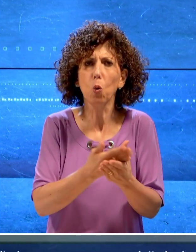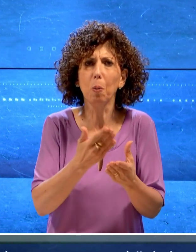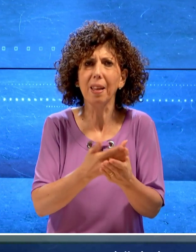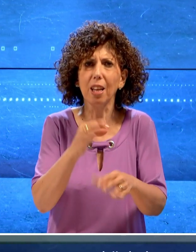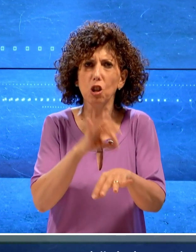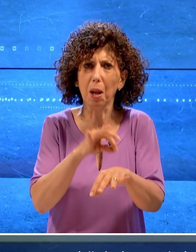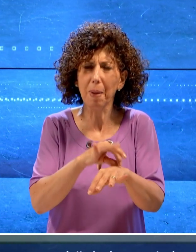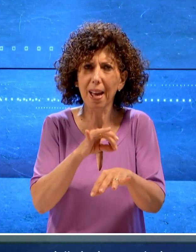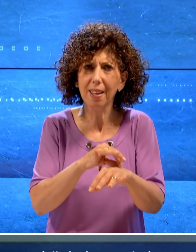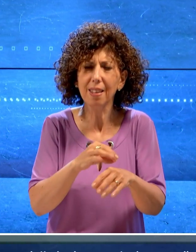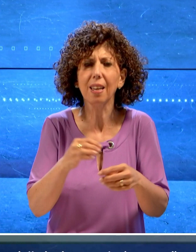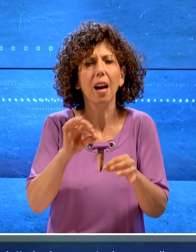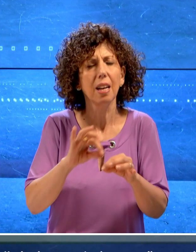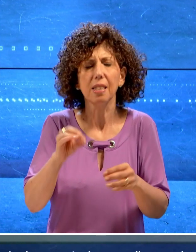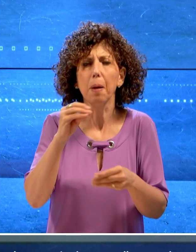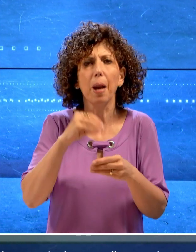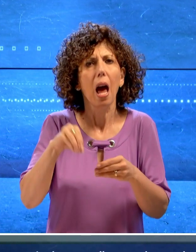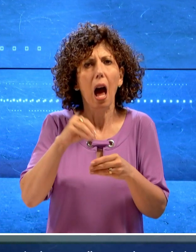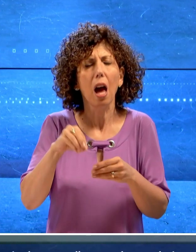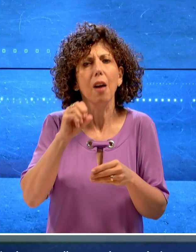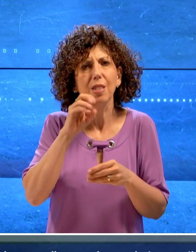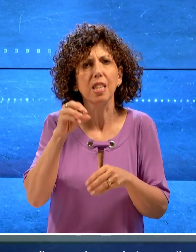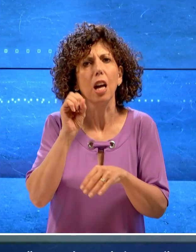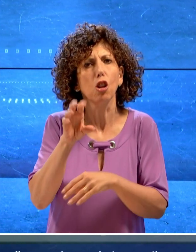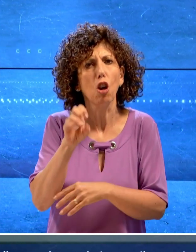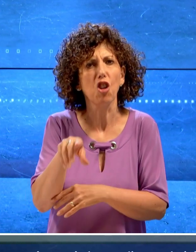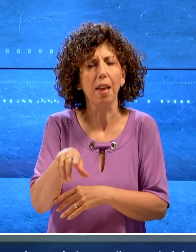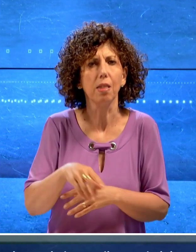medica aggiornando tempestivamente i docenti